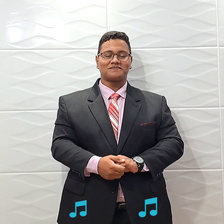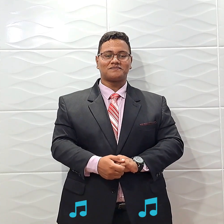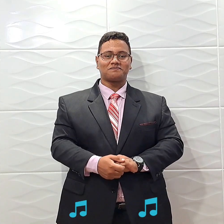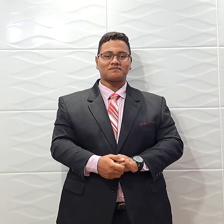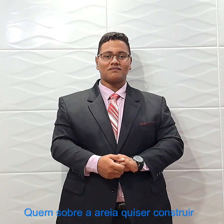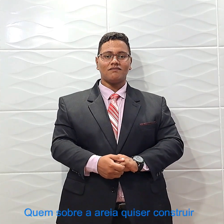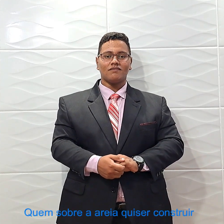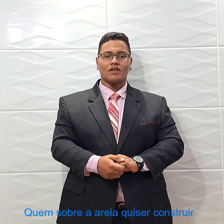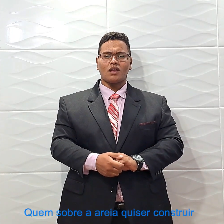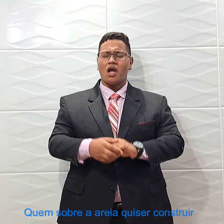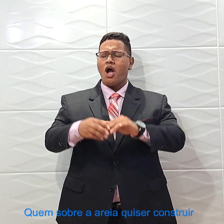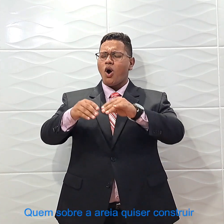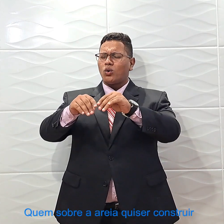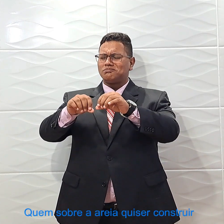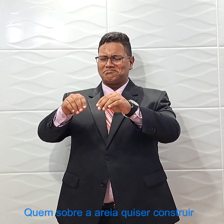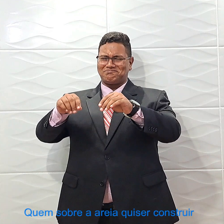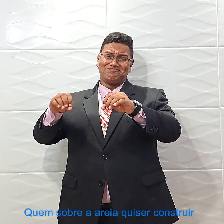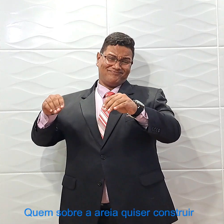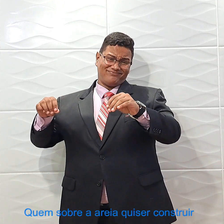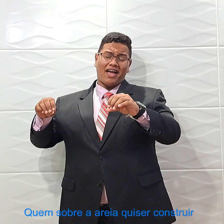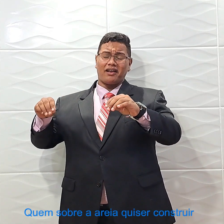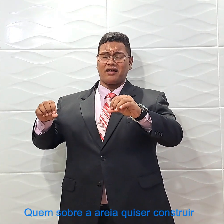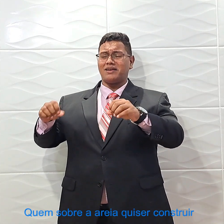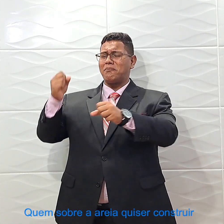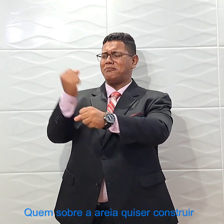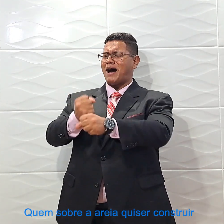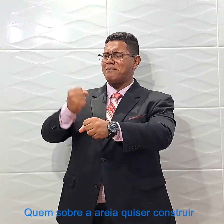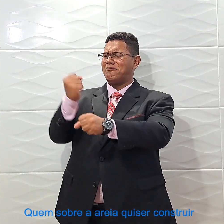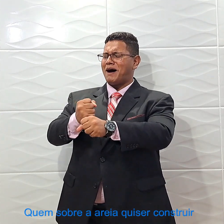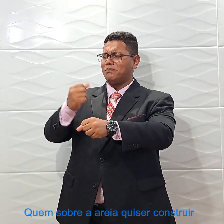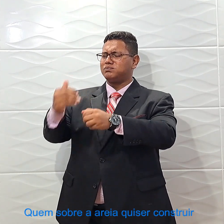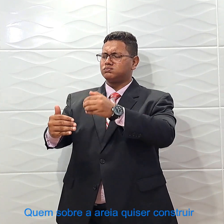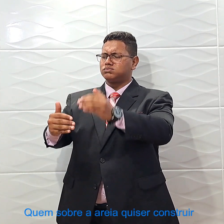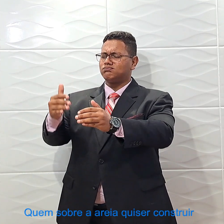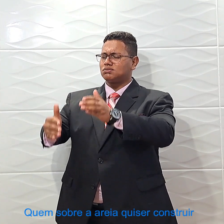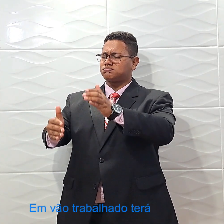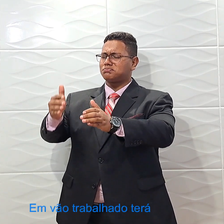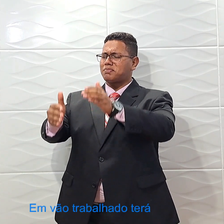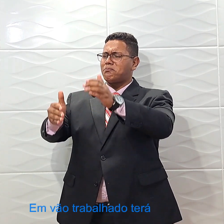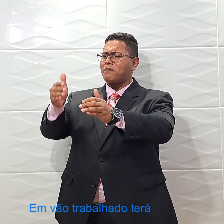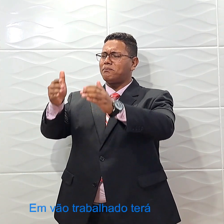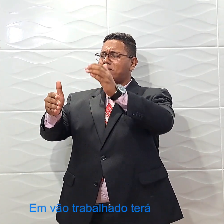Quem sobre areia quiser construir, em vão